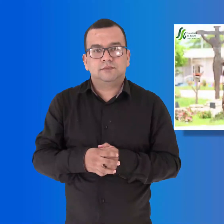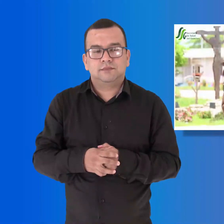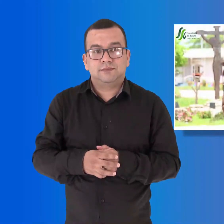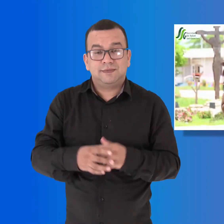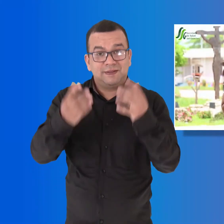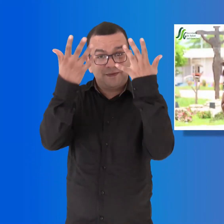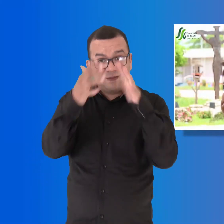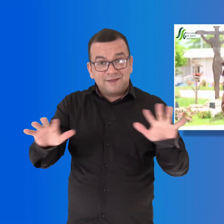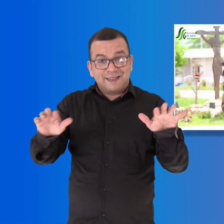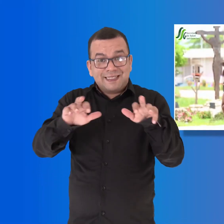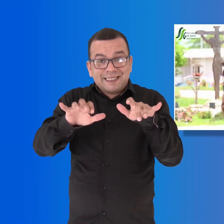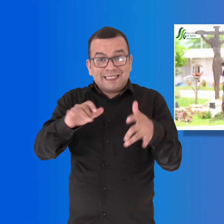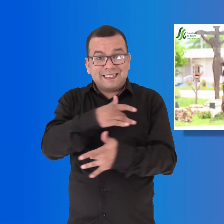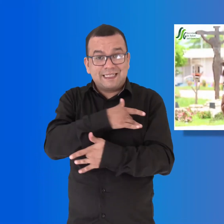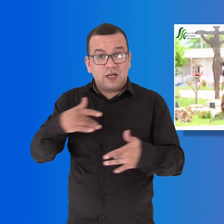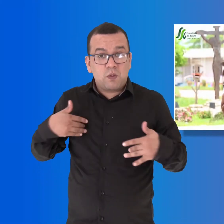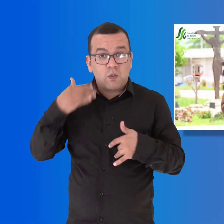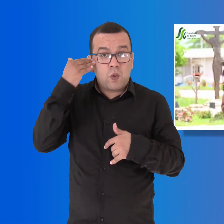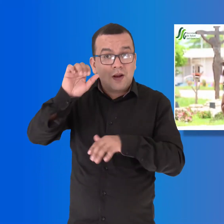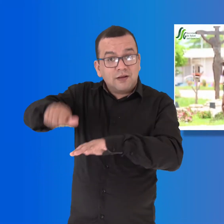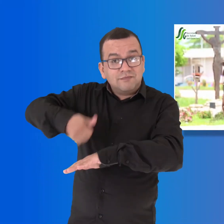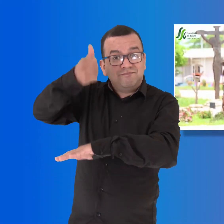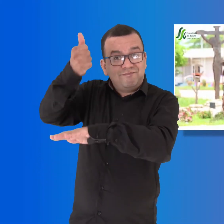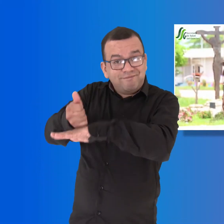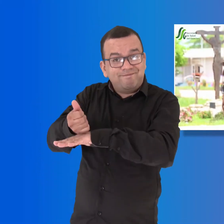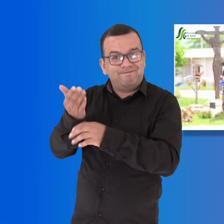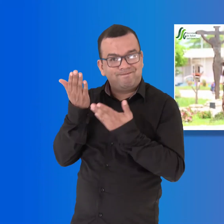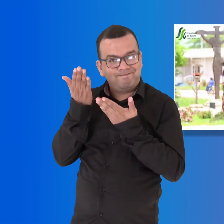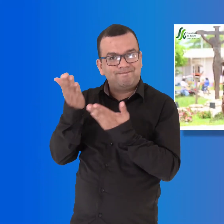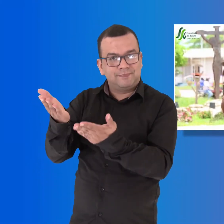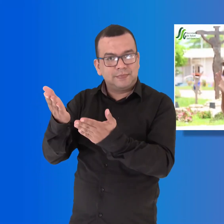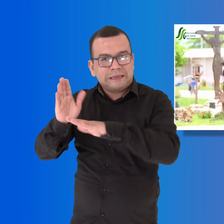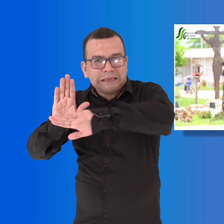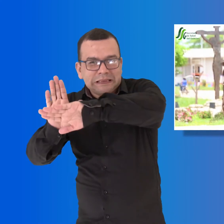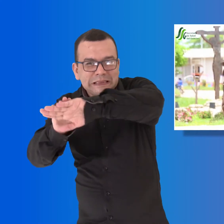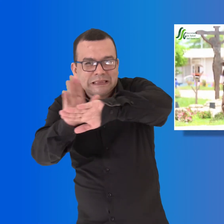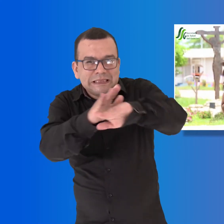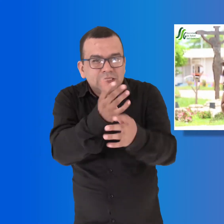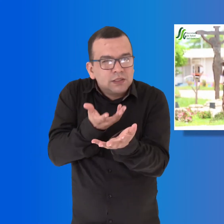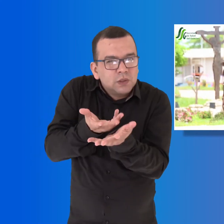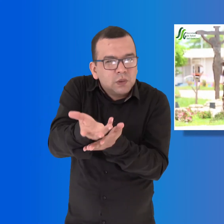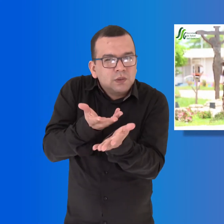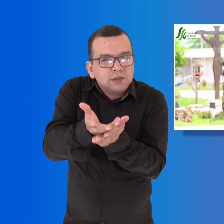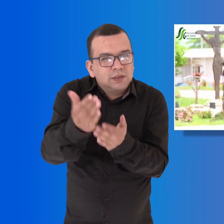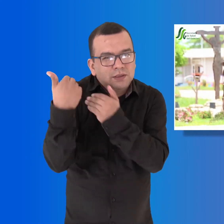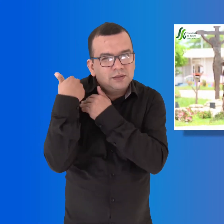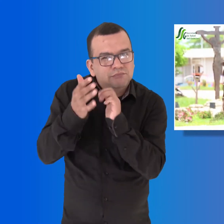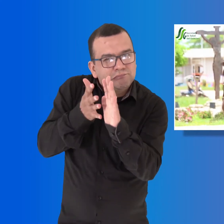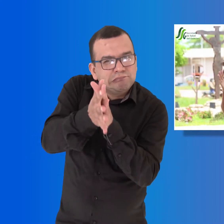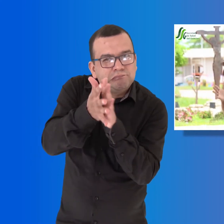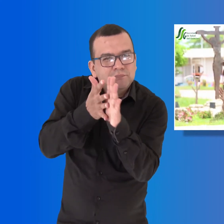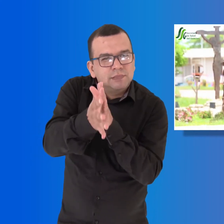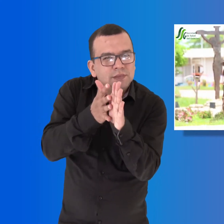Finalmente, la Secretaría de Salud del Guaviare, Heidi Tatiana Parra Penagos, hace unas recomendaciones a la comunidad en general en relación al